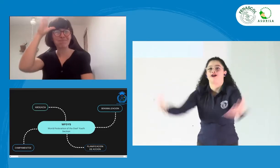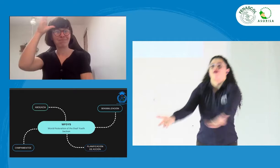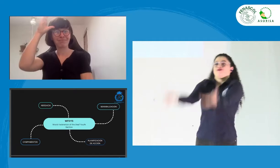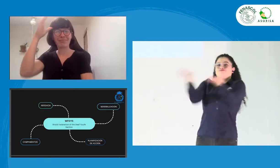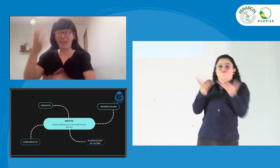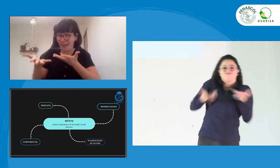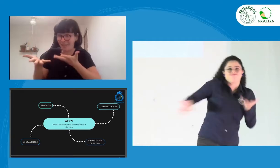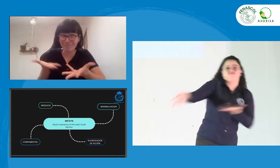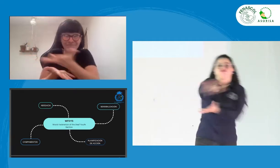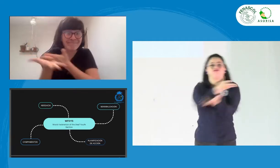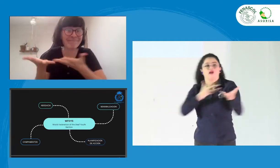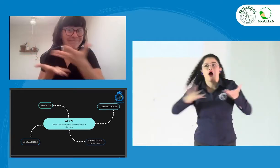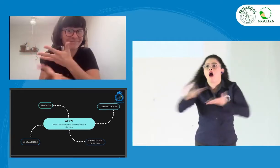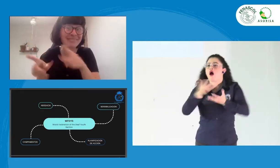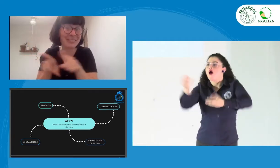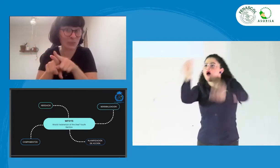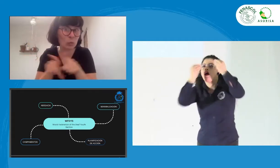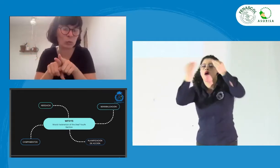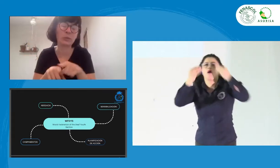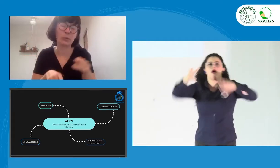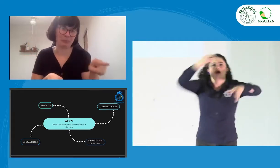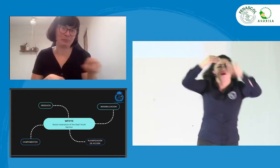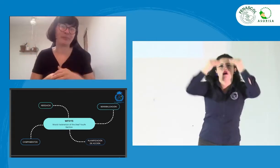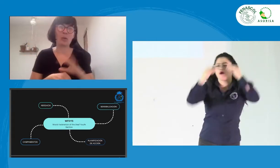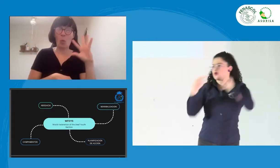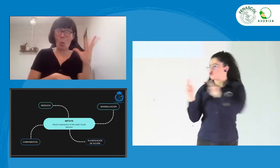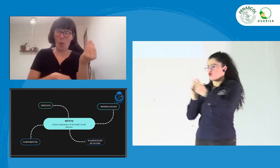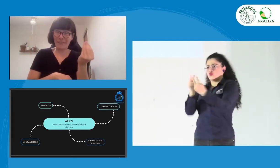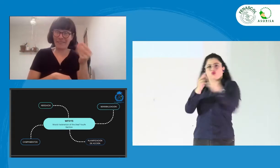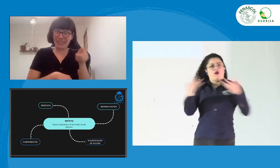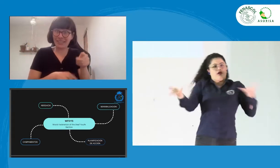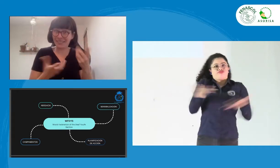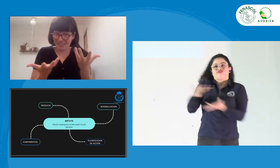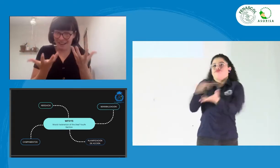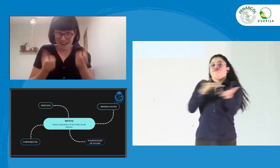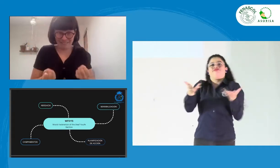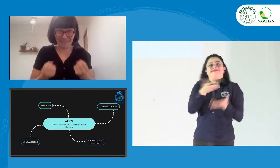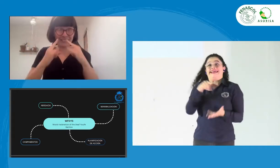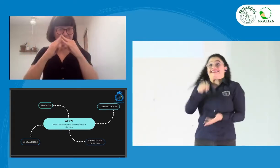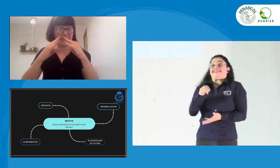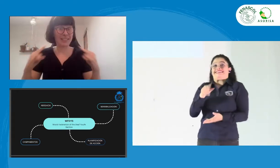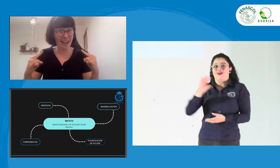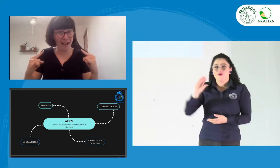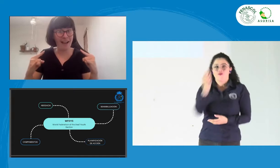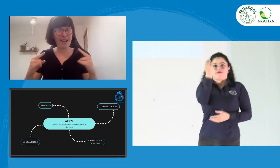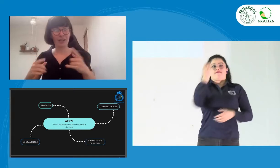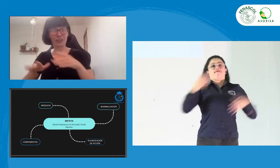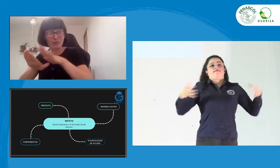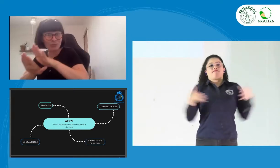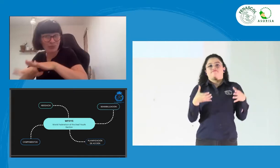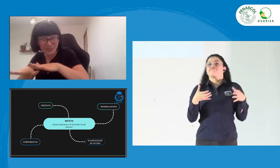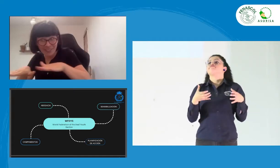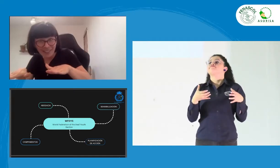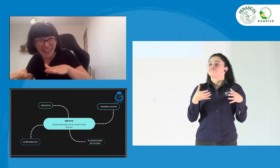campamentos son entornos señantes. Y además de ser entornos señantes, pues son campamentos en los que hay transferencia de conocimiento.